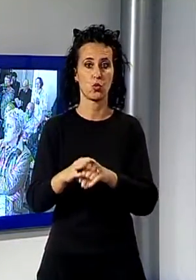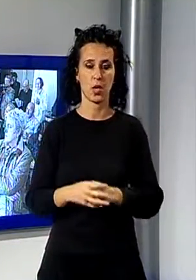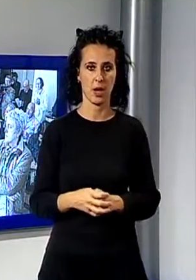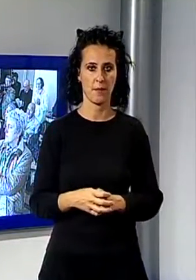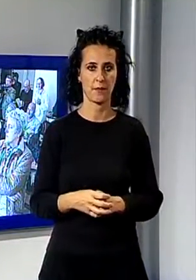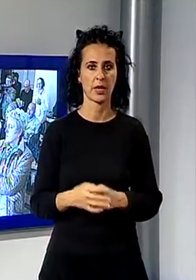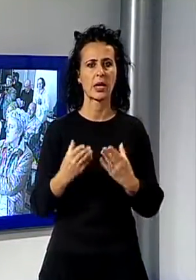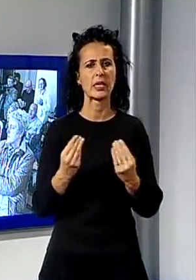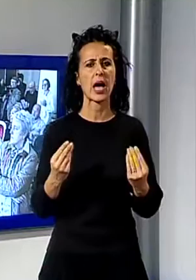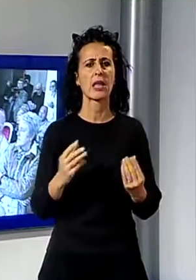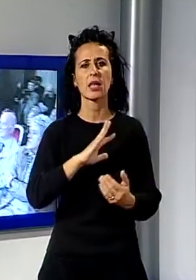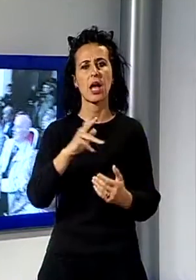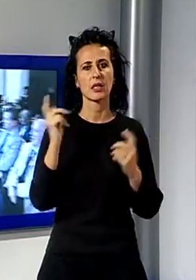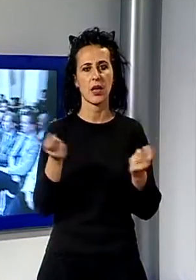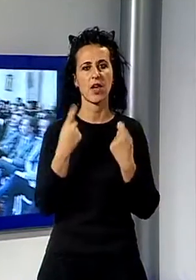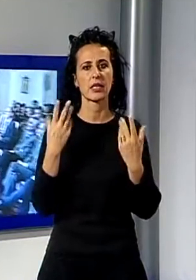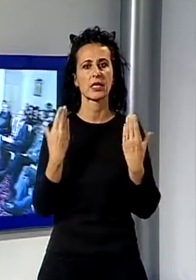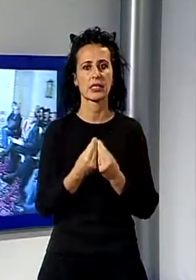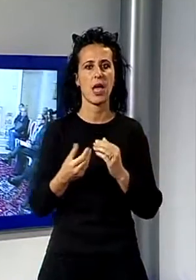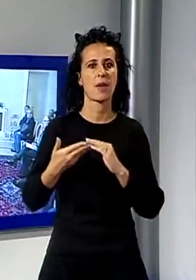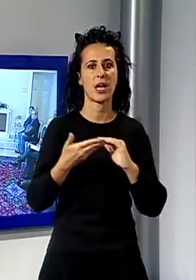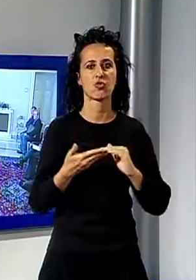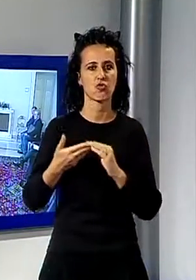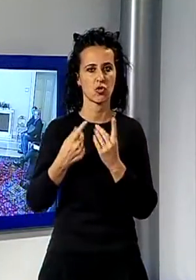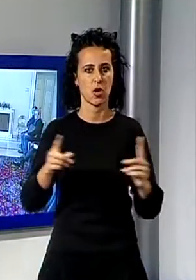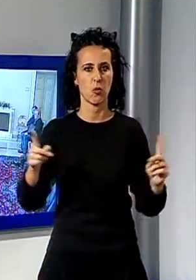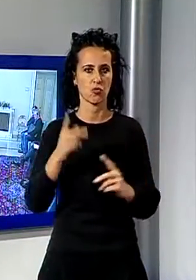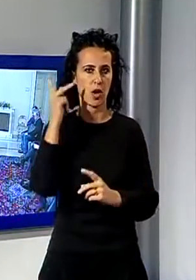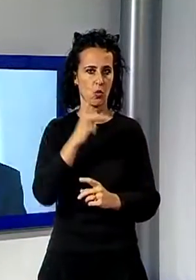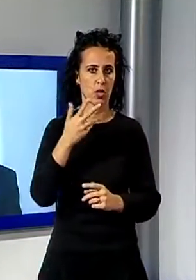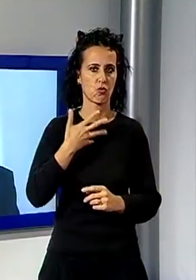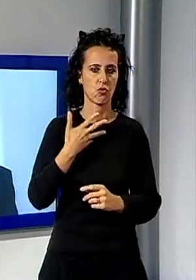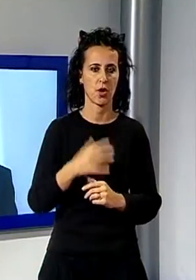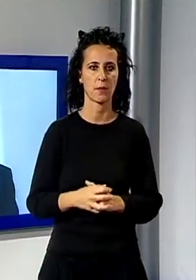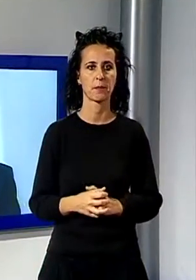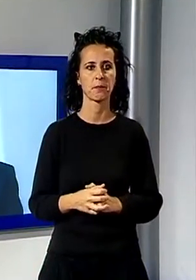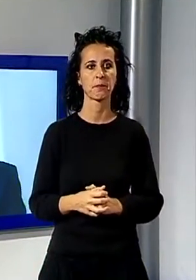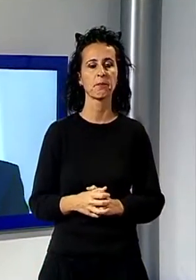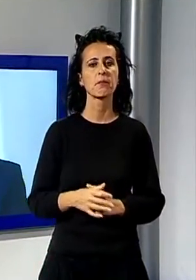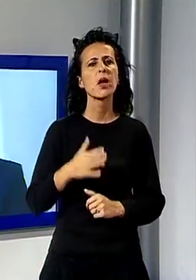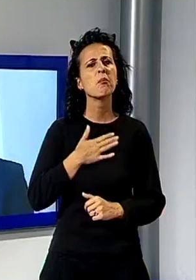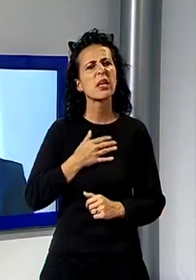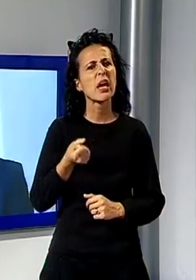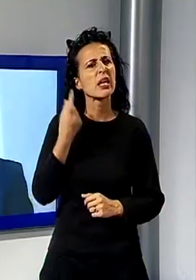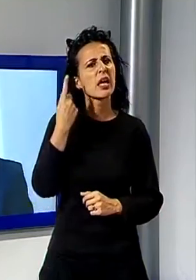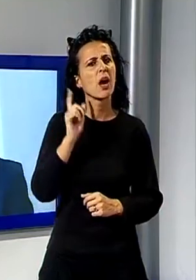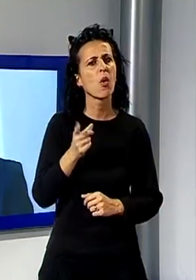associazioni musicali lucchesi. In fondo quella che era un po' la mia idea e non solo mia, se volevamo